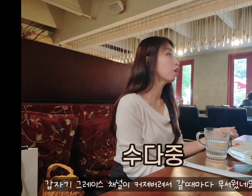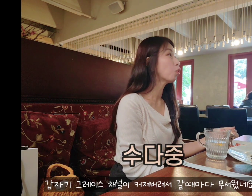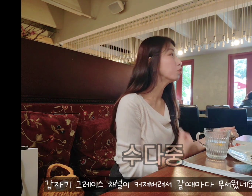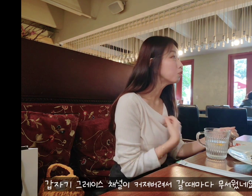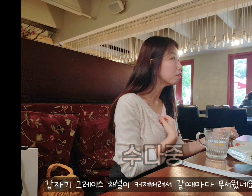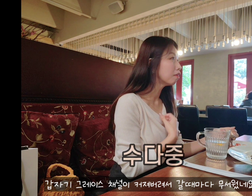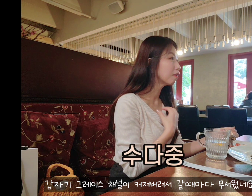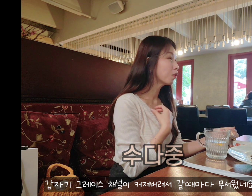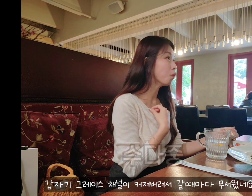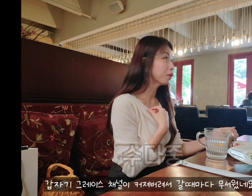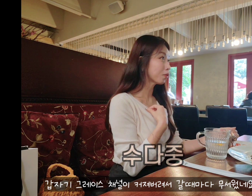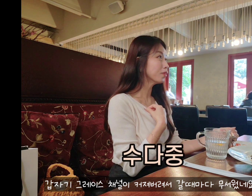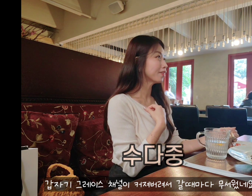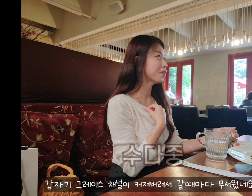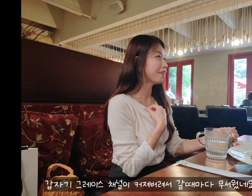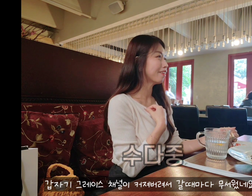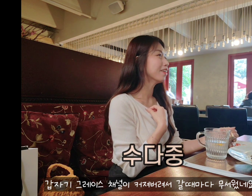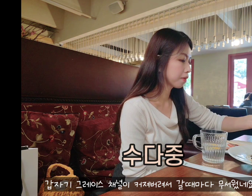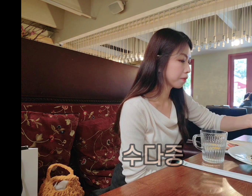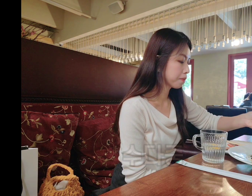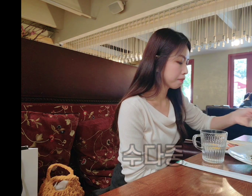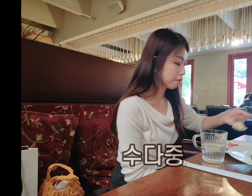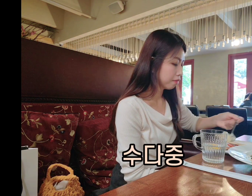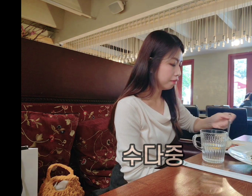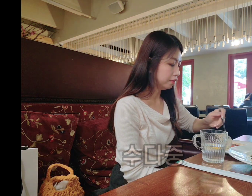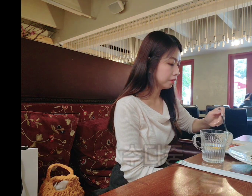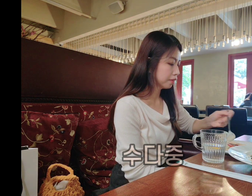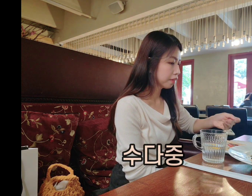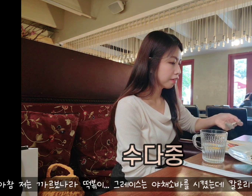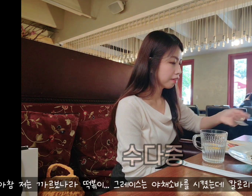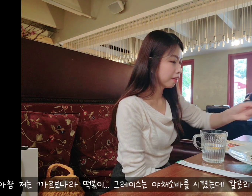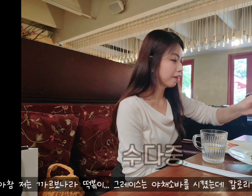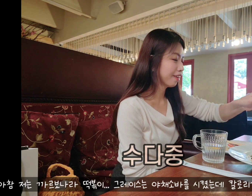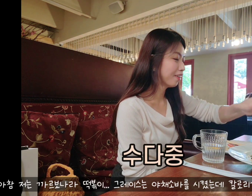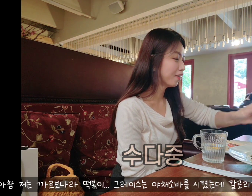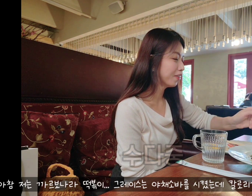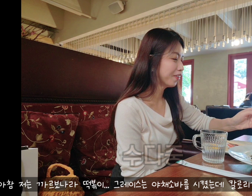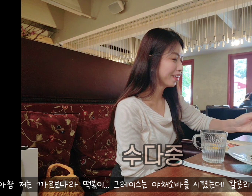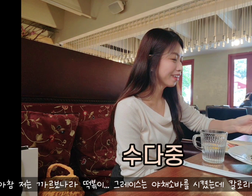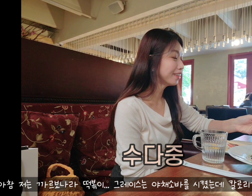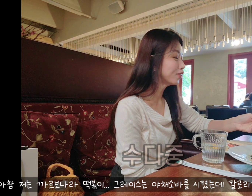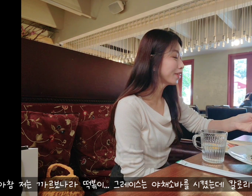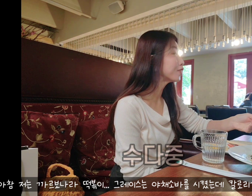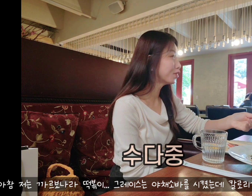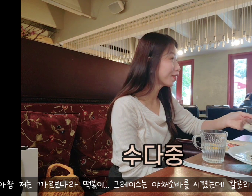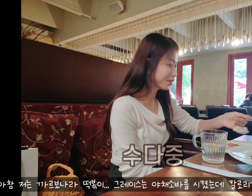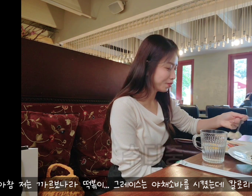내가 그래서 어느 순간에 겁이 벚꽃 나는 거야 그렇죠 우선 내가 천만이 되었구나 그게 11월 1회였는데 10월 1회였는데 계속 고백하고